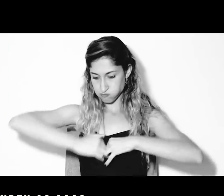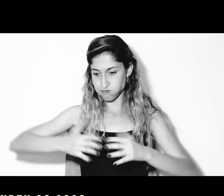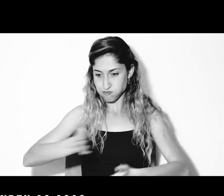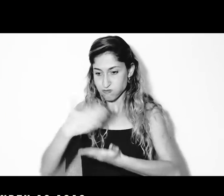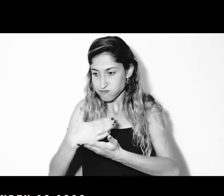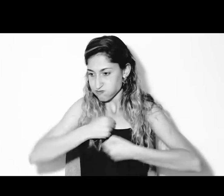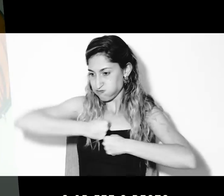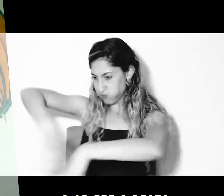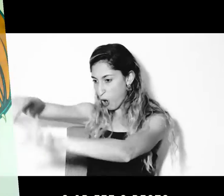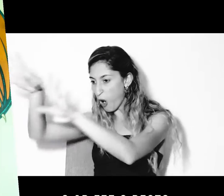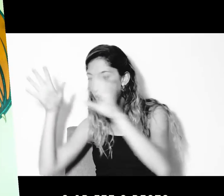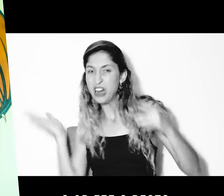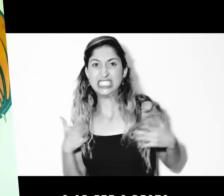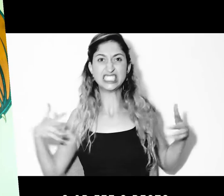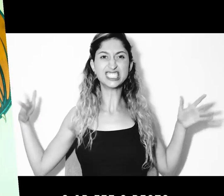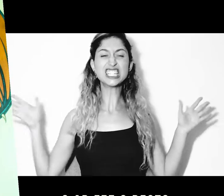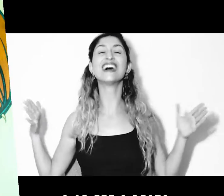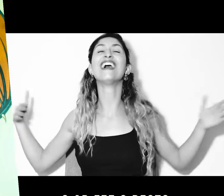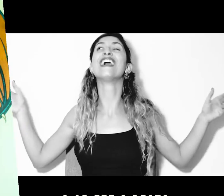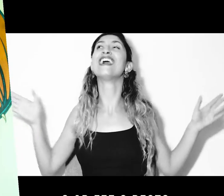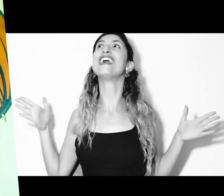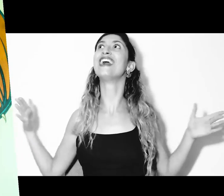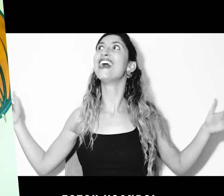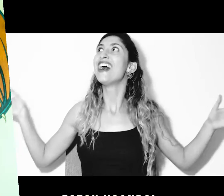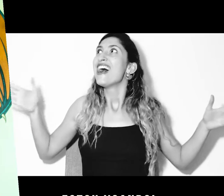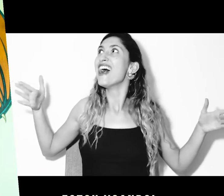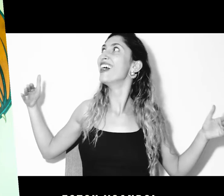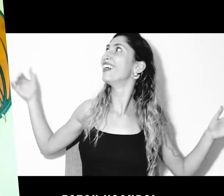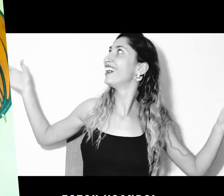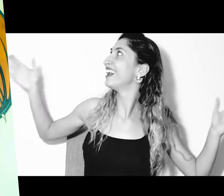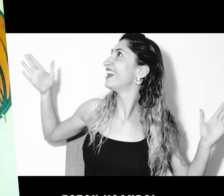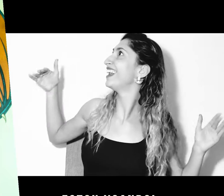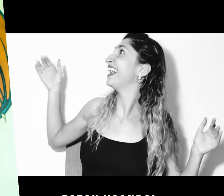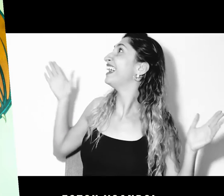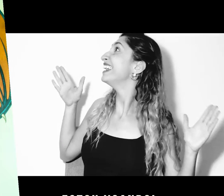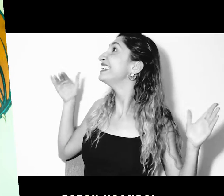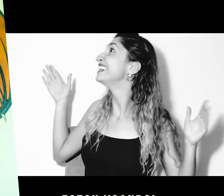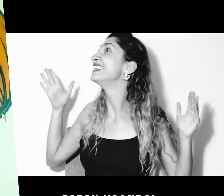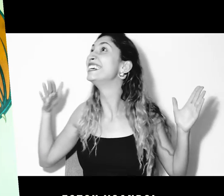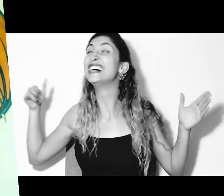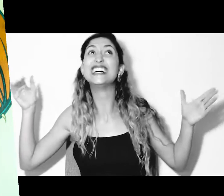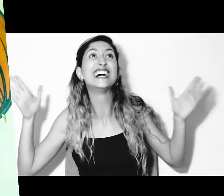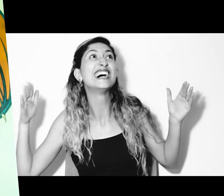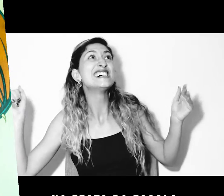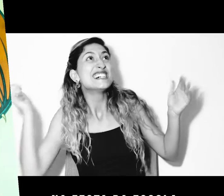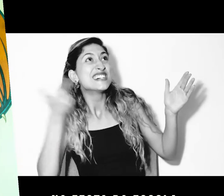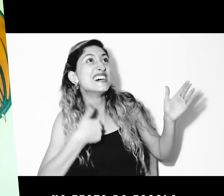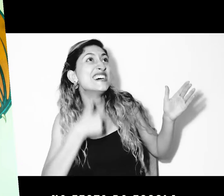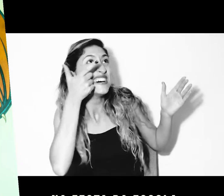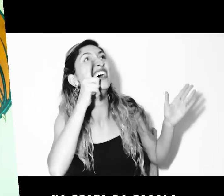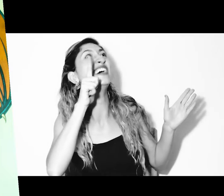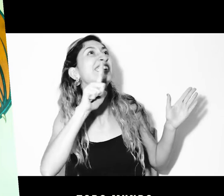asas. O ar fez o resto. Estou voando, estou voando, Na